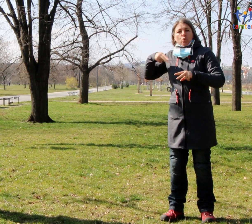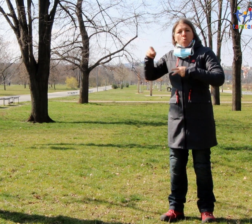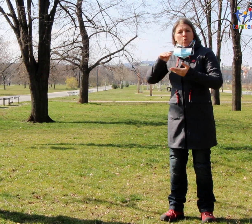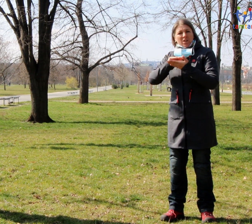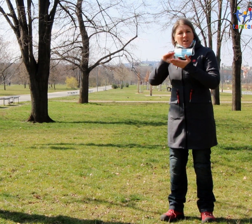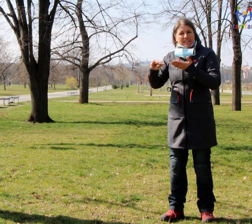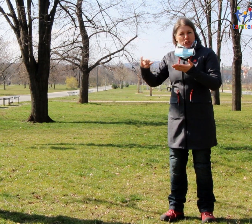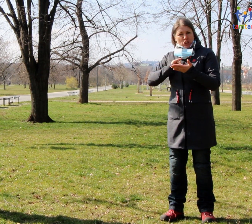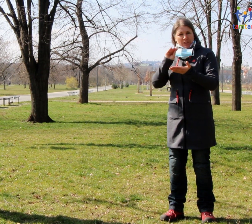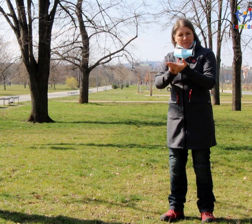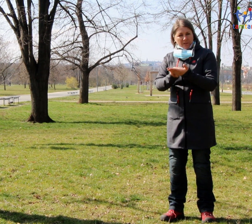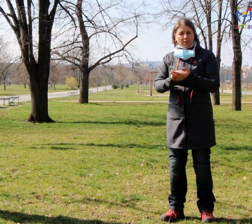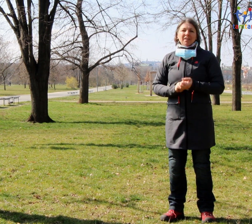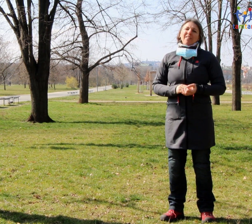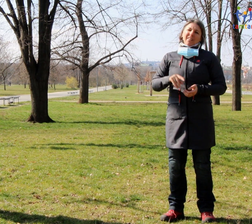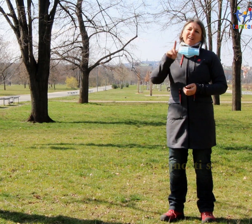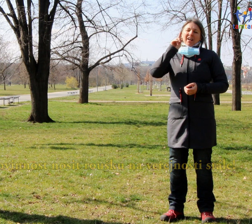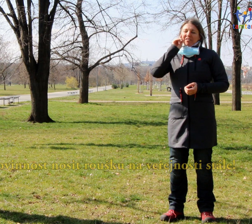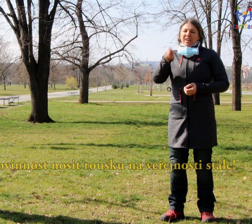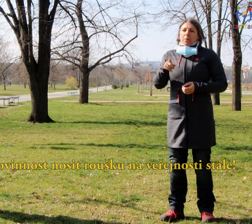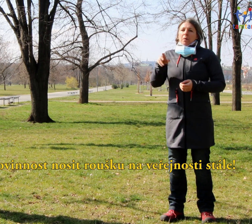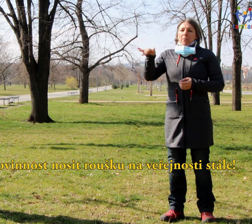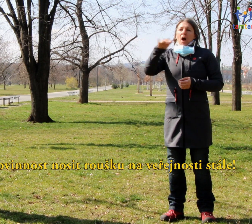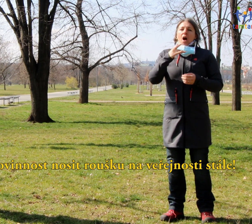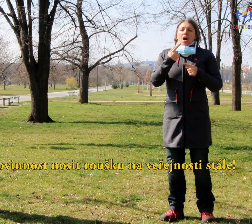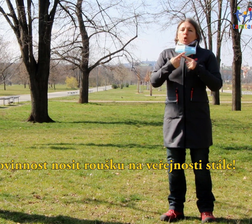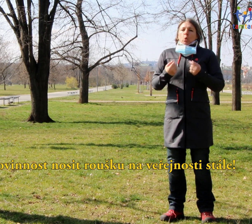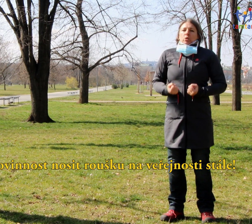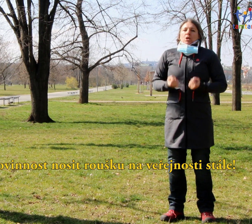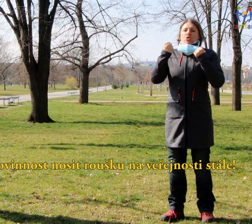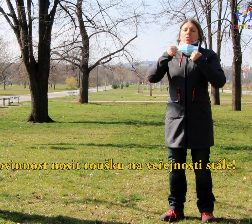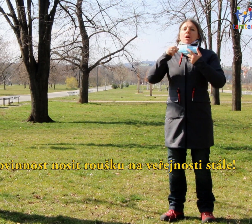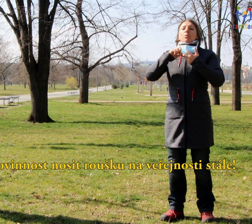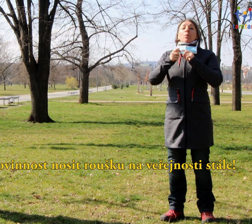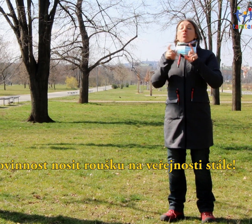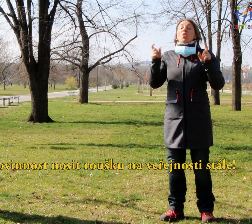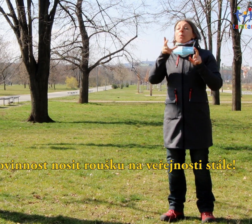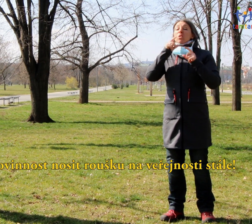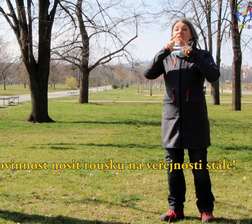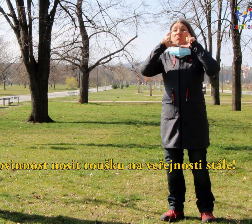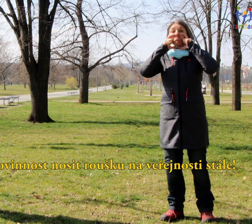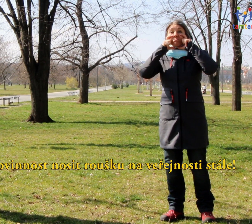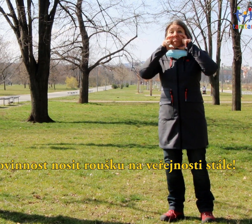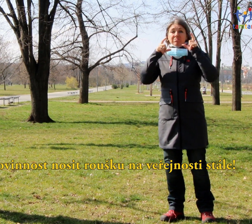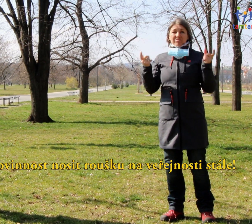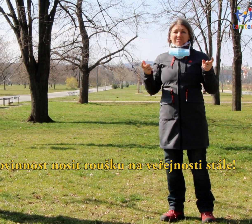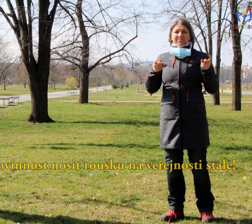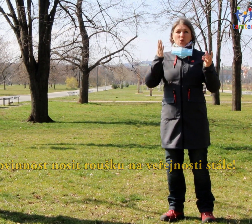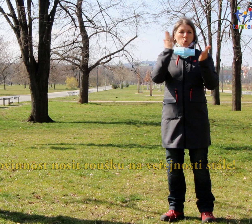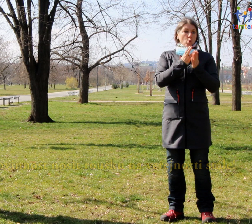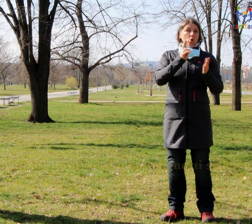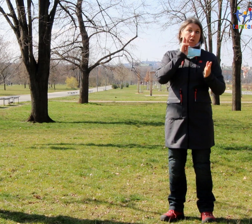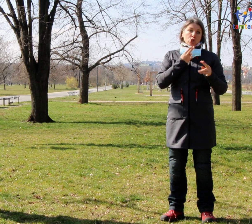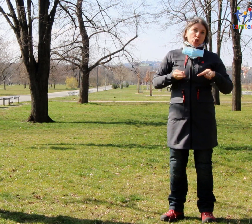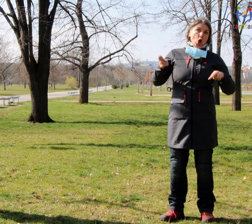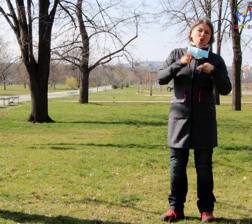Už tady byla zmíněná stížená komunikace tím, že používáme ochranné pomůcky. Policie je vybavená ochrannými pomůckami,